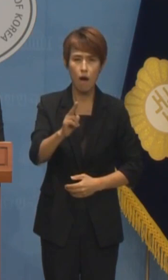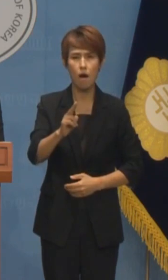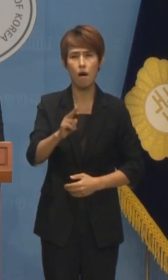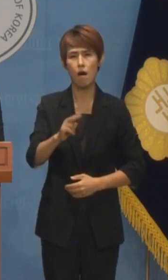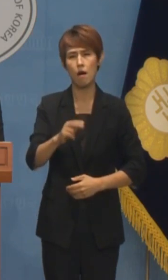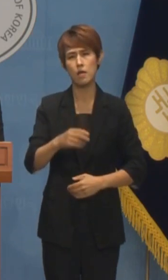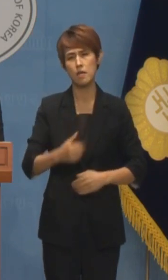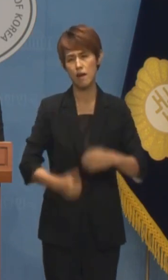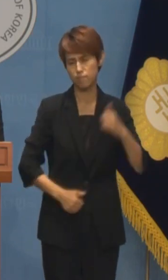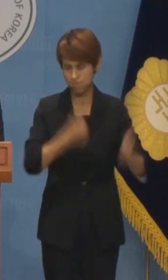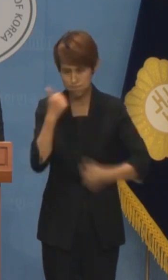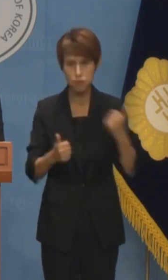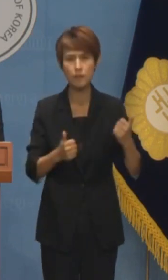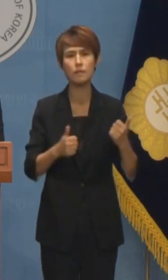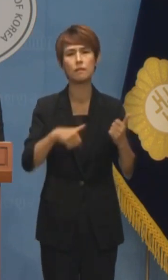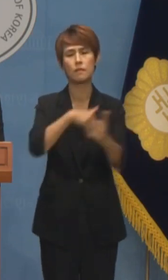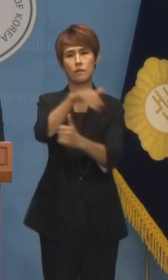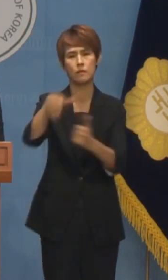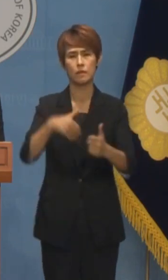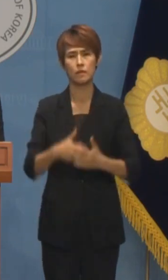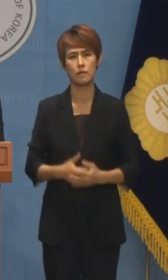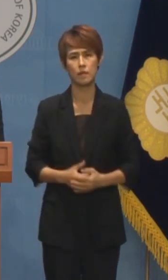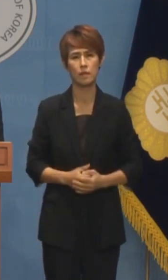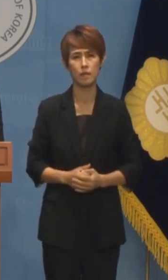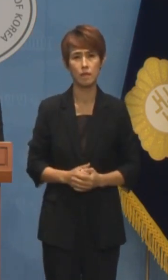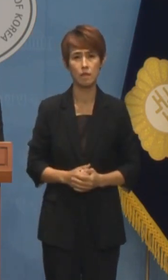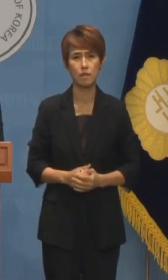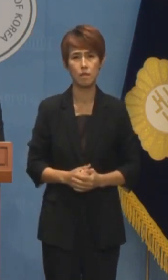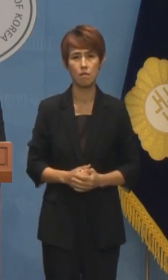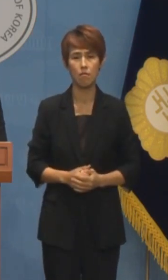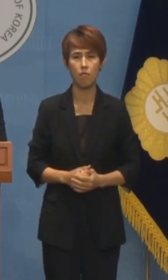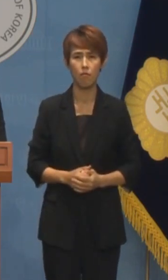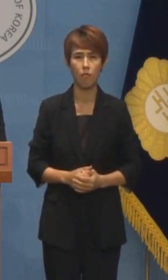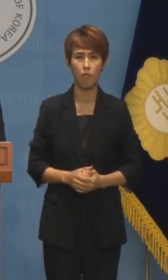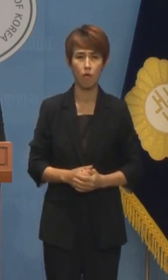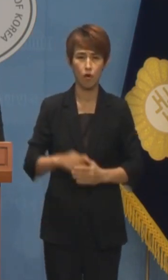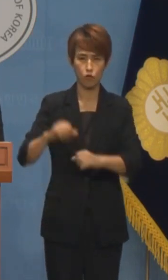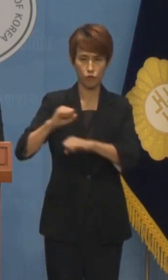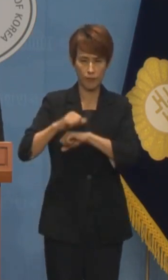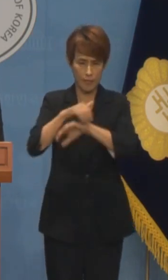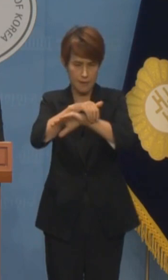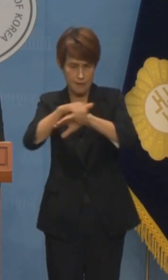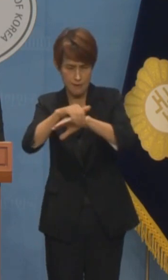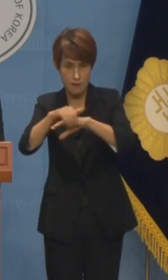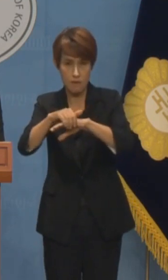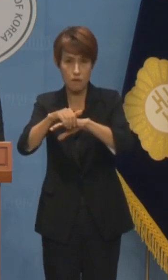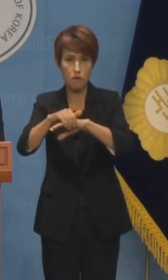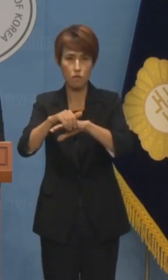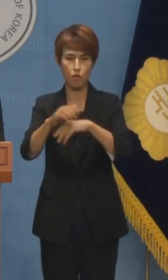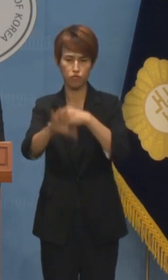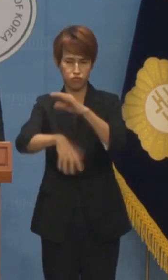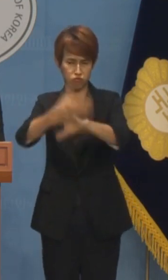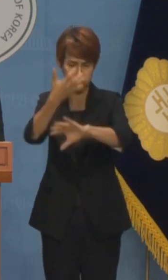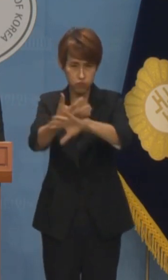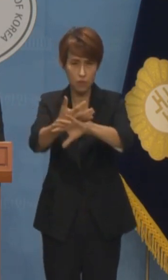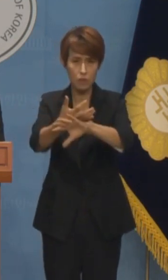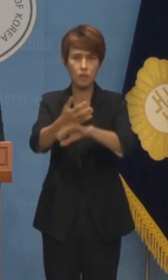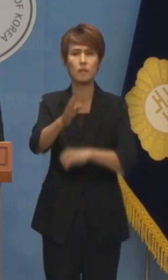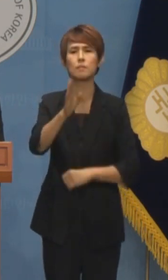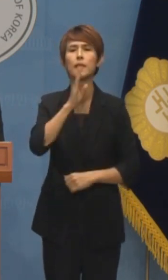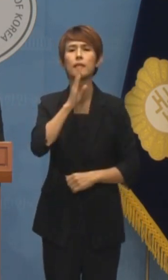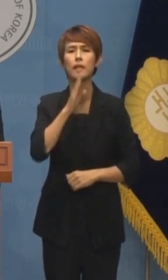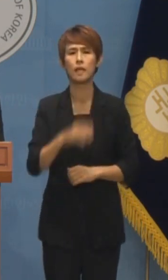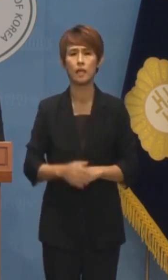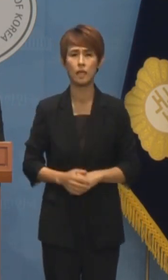또 분노스러운 일입니다 전광석화 같은 군사작전 쿠데타라는 말 이외에 그